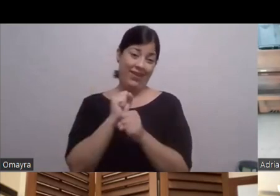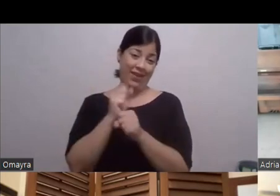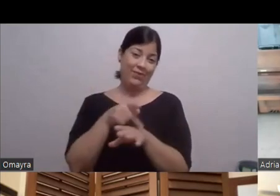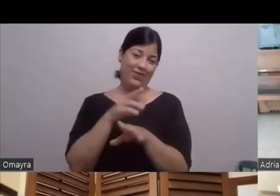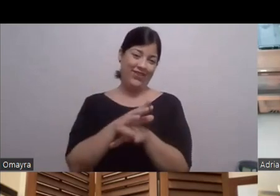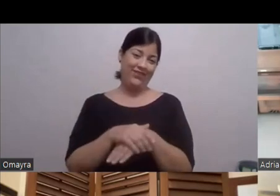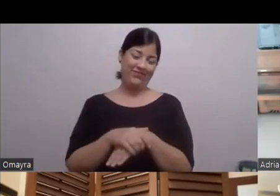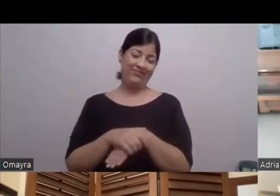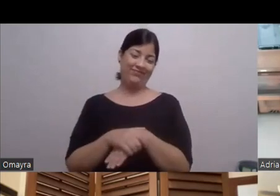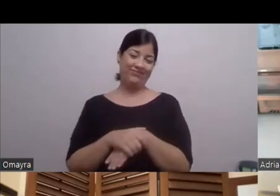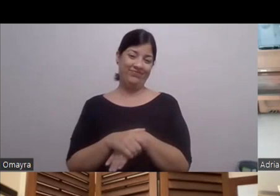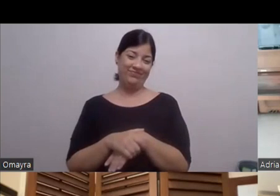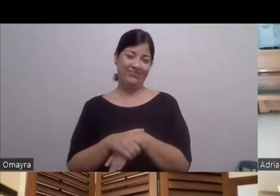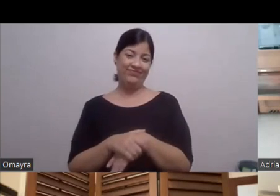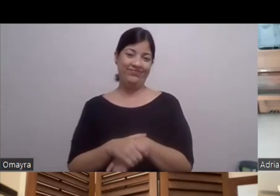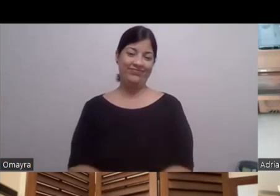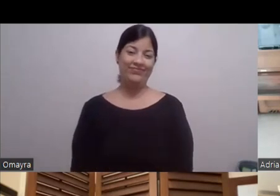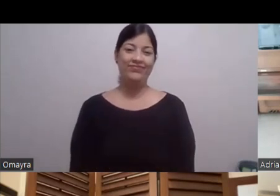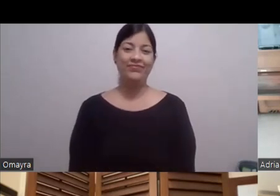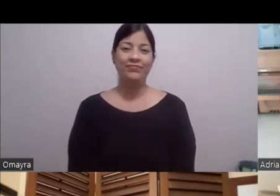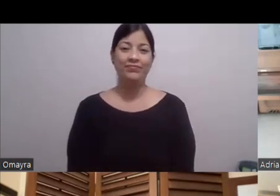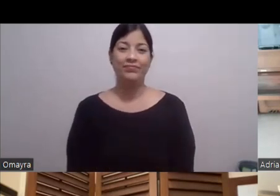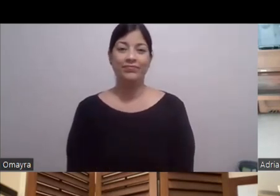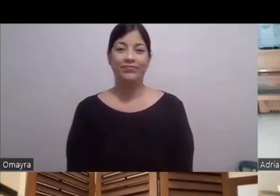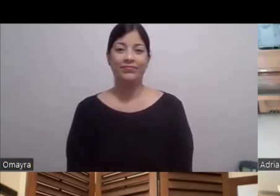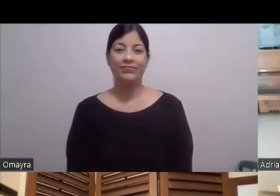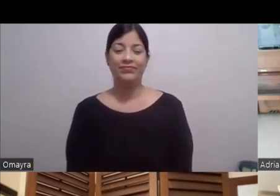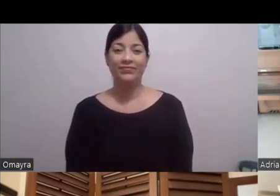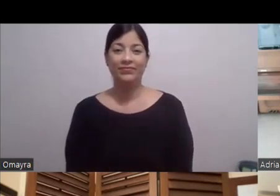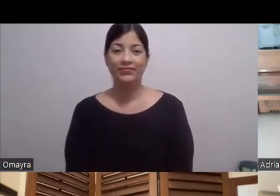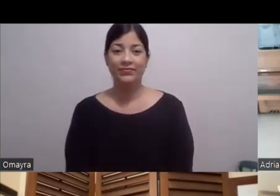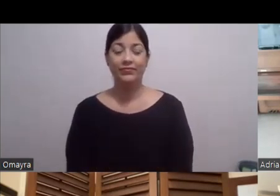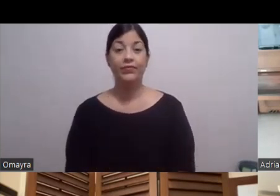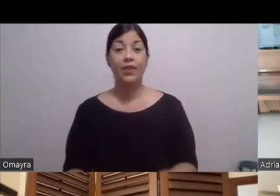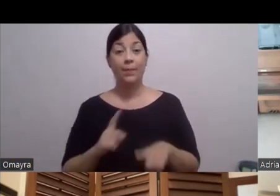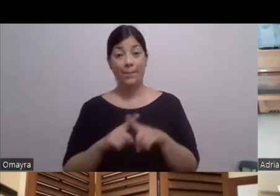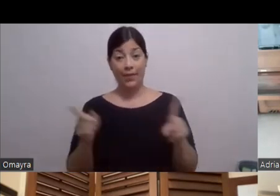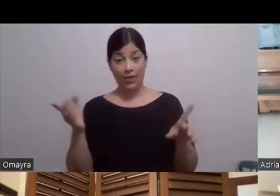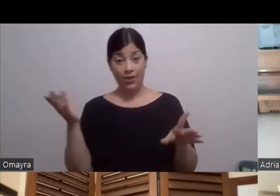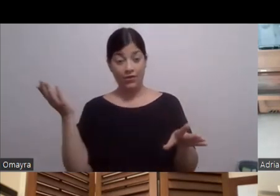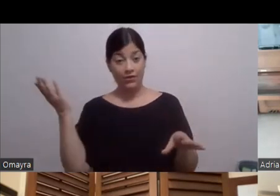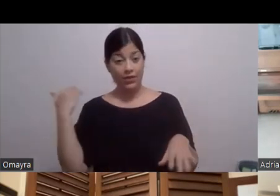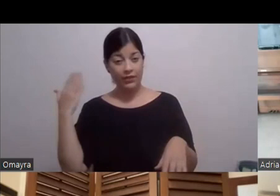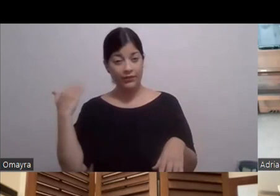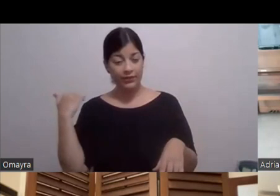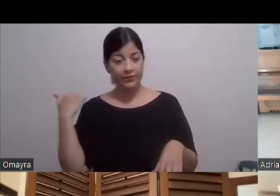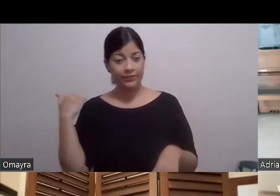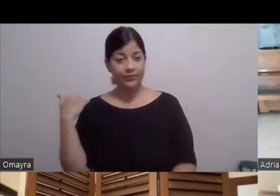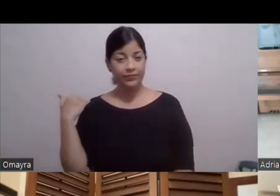No Pero en aquel tiempo Como te digo En el tiempo Que estábamos hablando Que yo